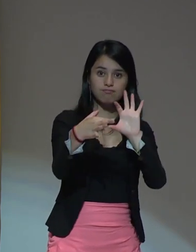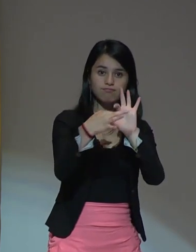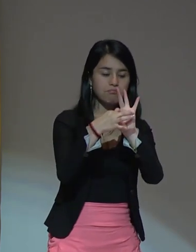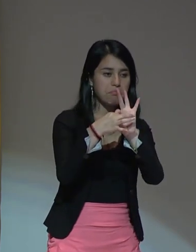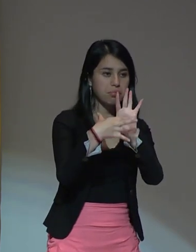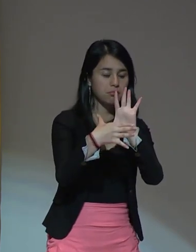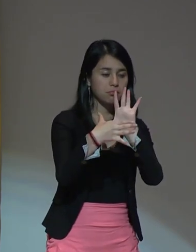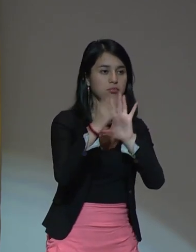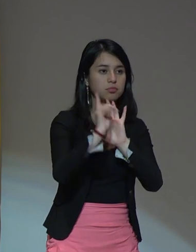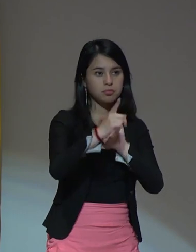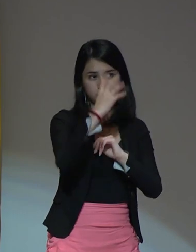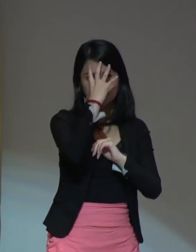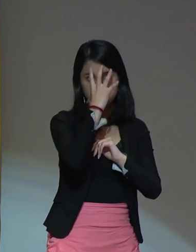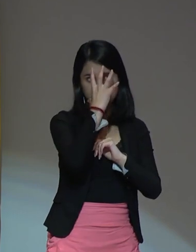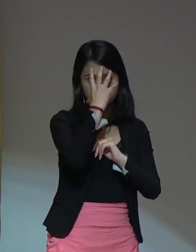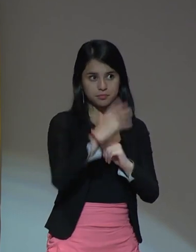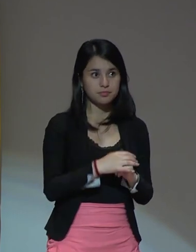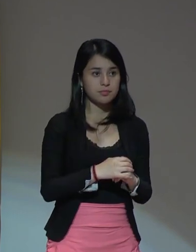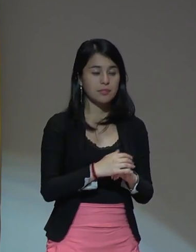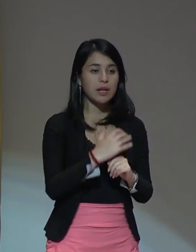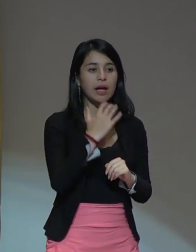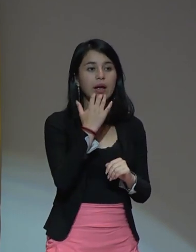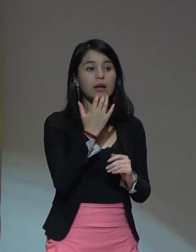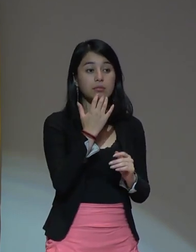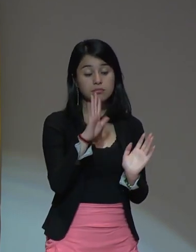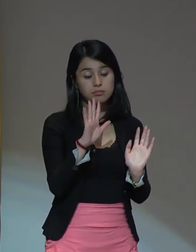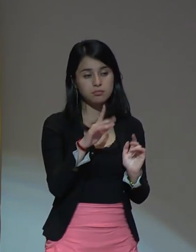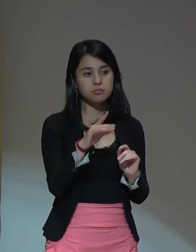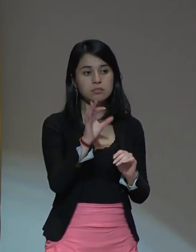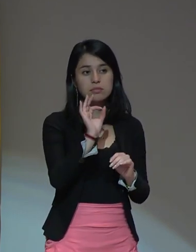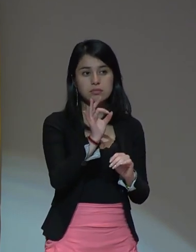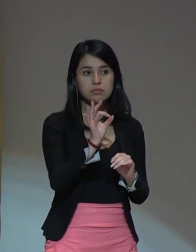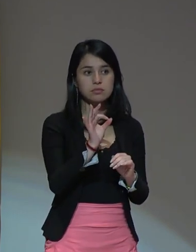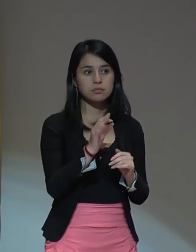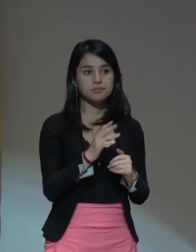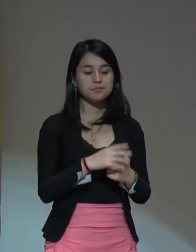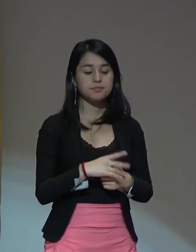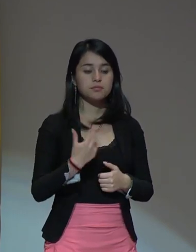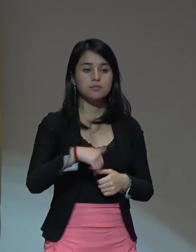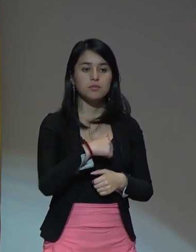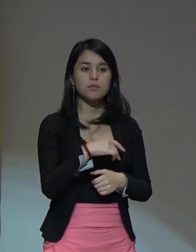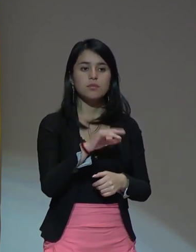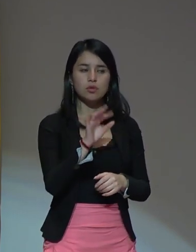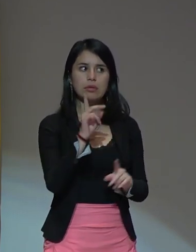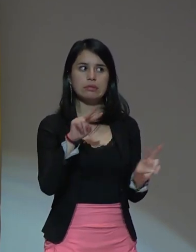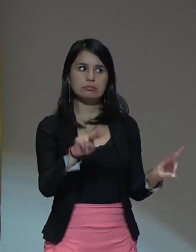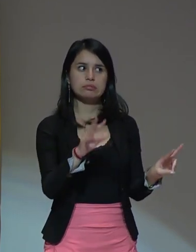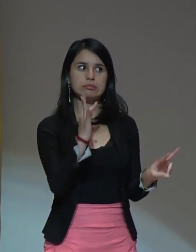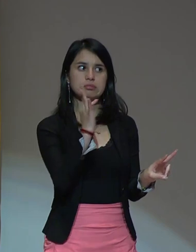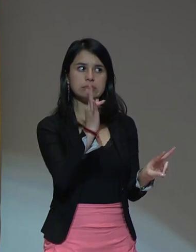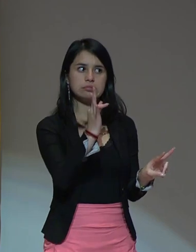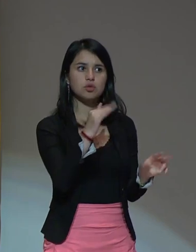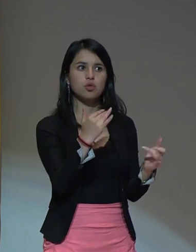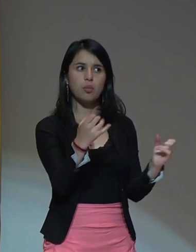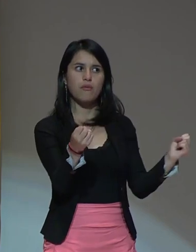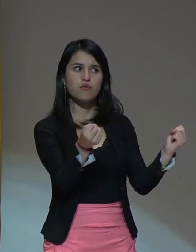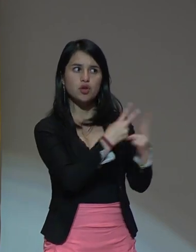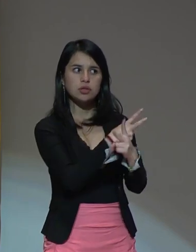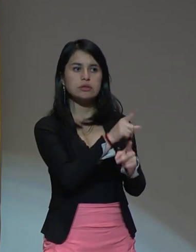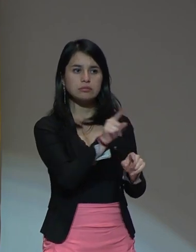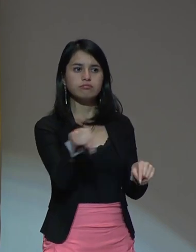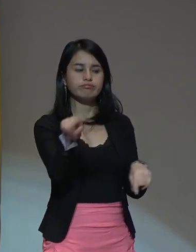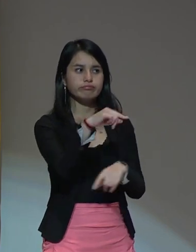porque cuántas veces nosotros fuimos testigos de la violencia